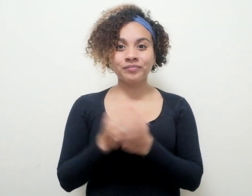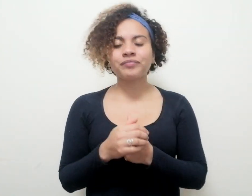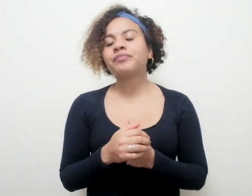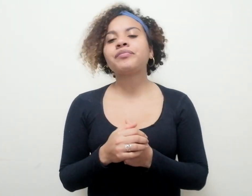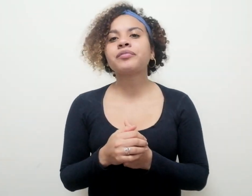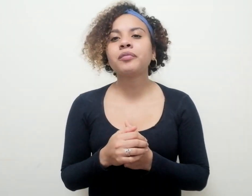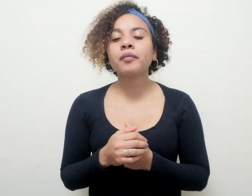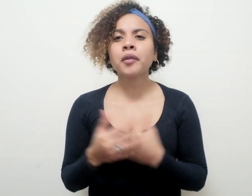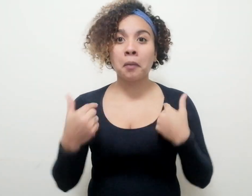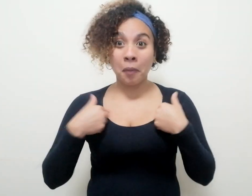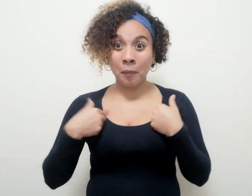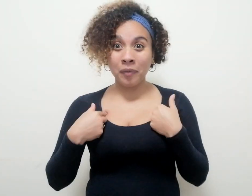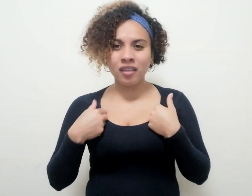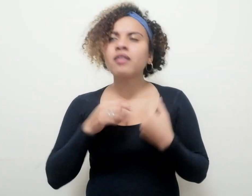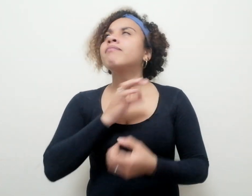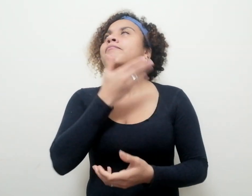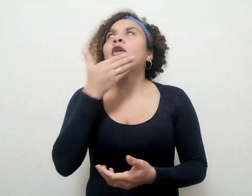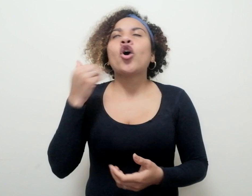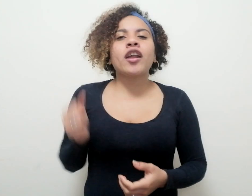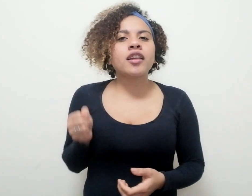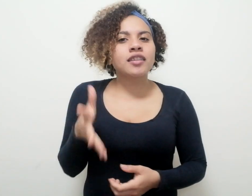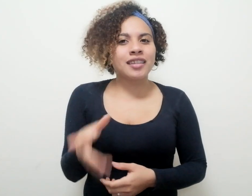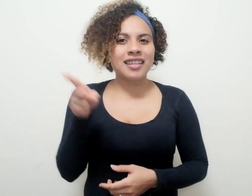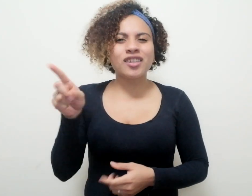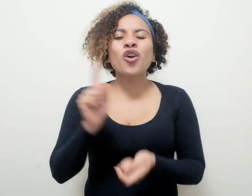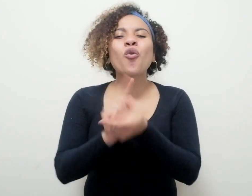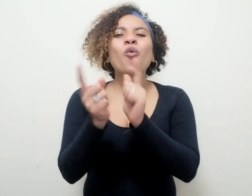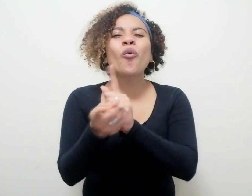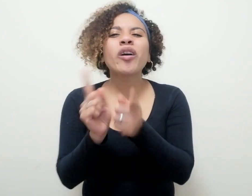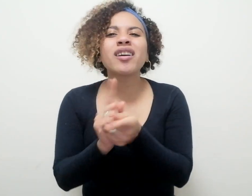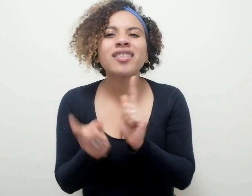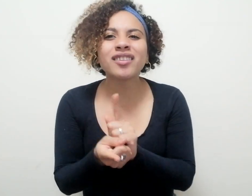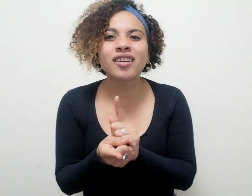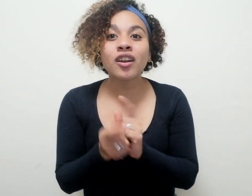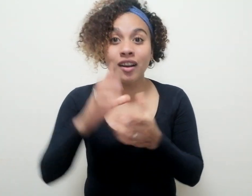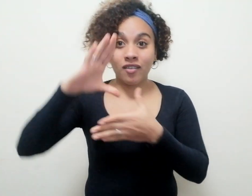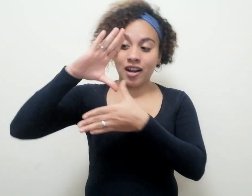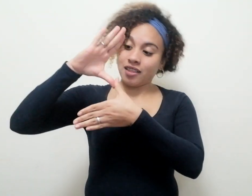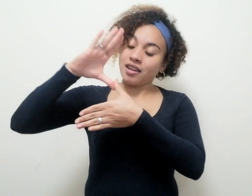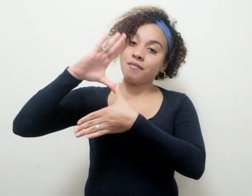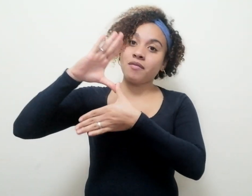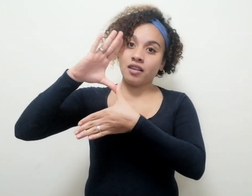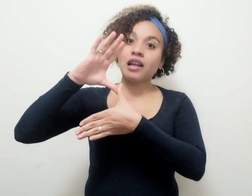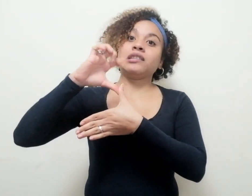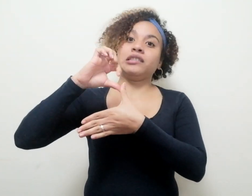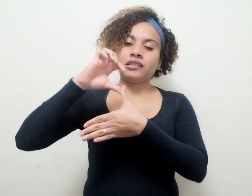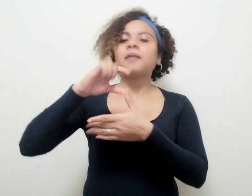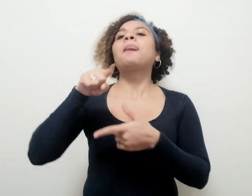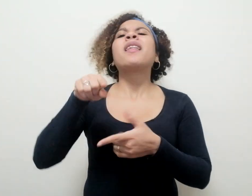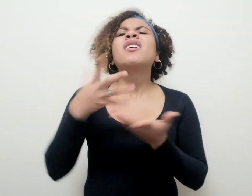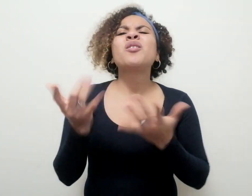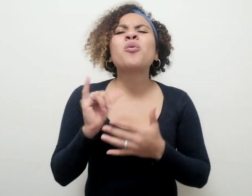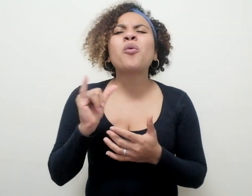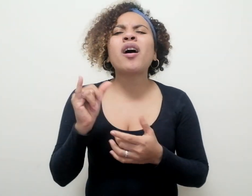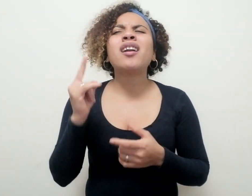Para mí nada describe mejor el efecto de los encuentros de lo latinoamericano, que ese ruido impreciso,